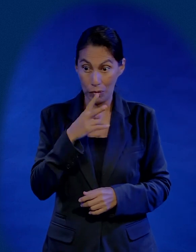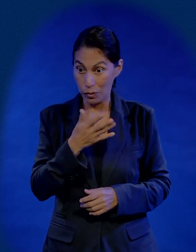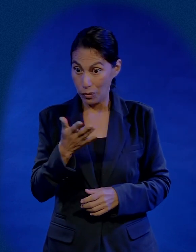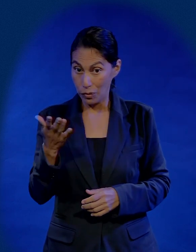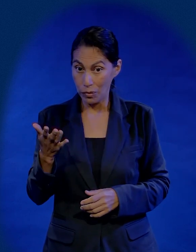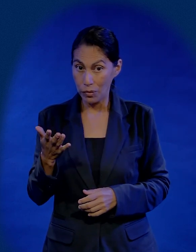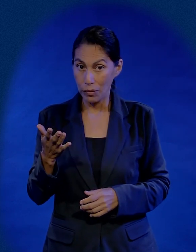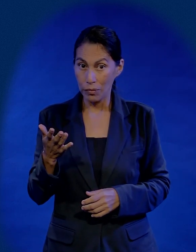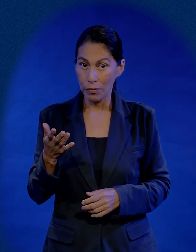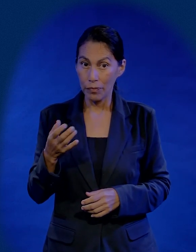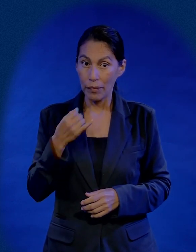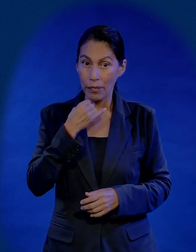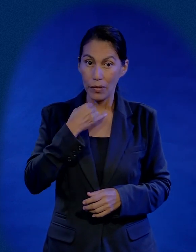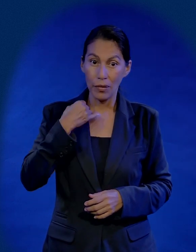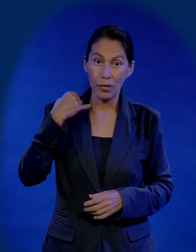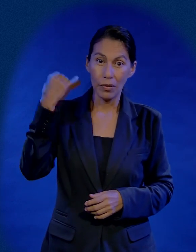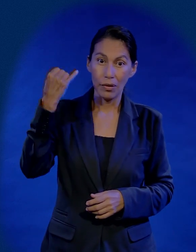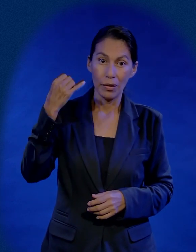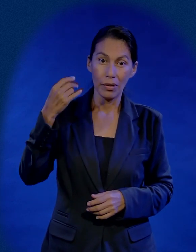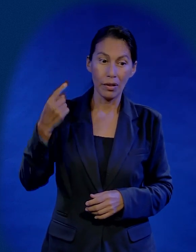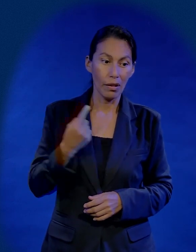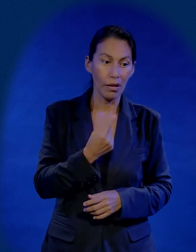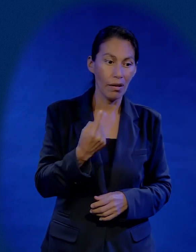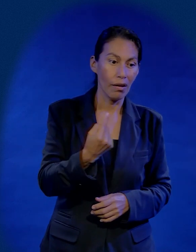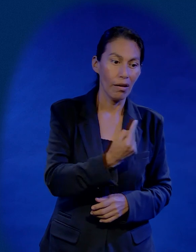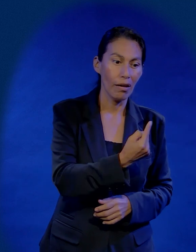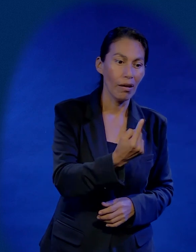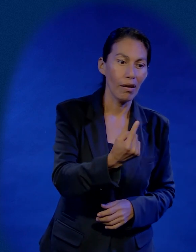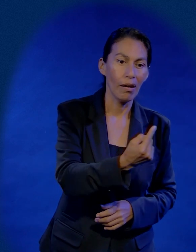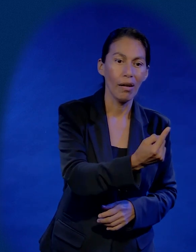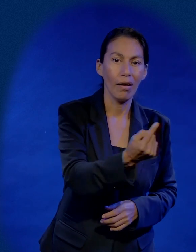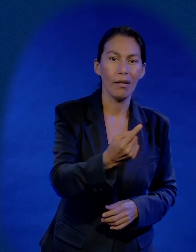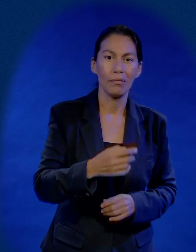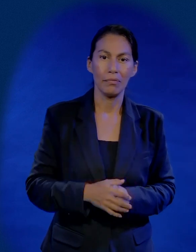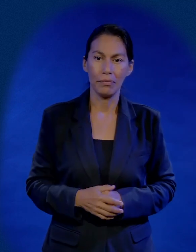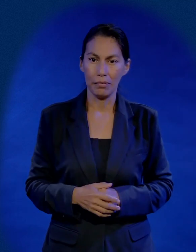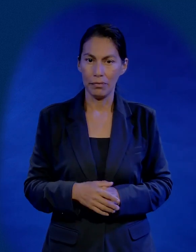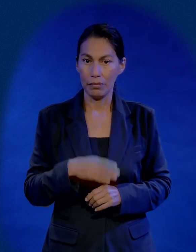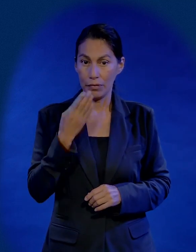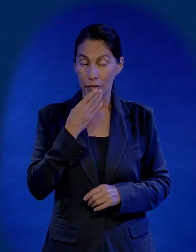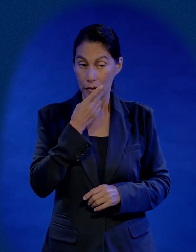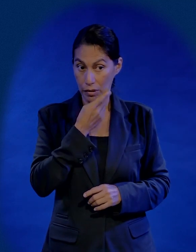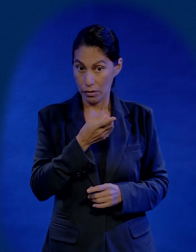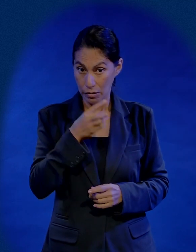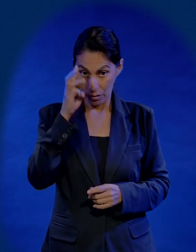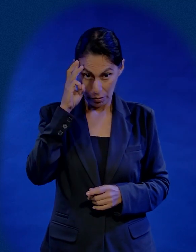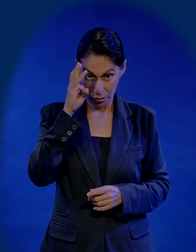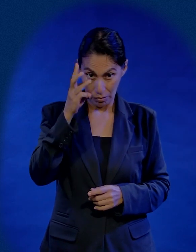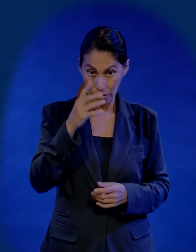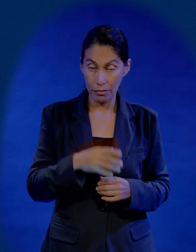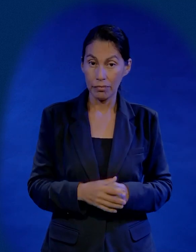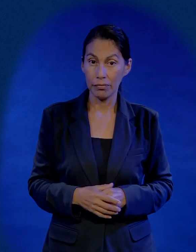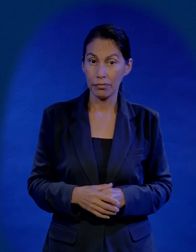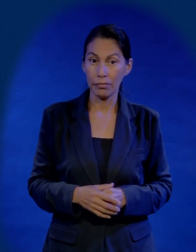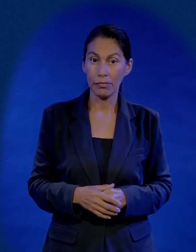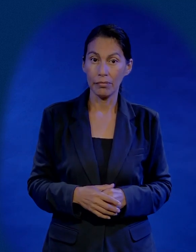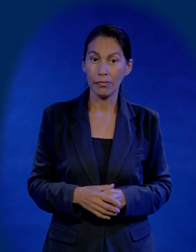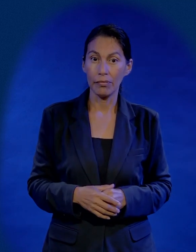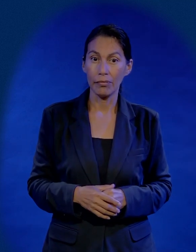cuando vio ese milagro. Judas fue por el camino. Dicen los escritos inspirados. Que él fue el que maquinó